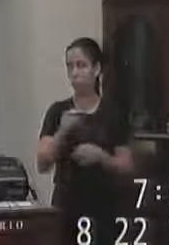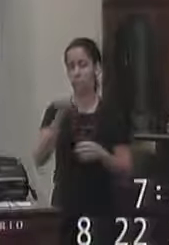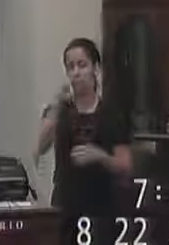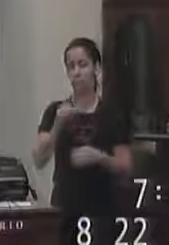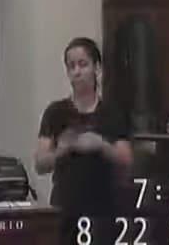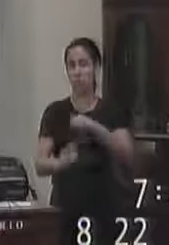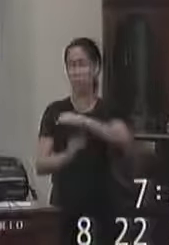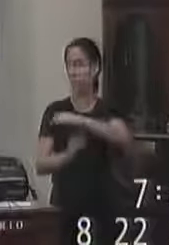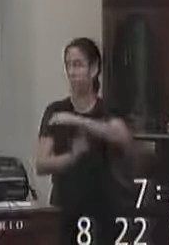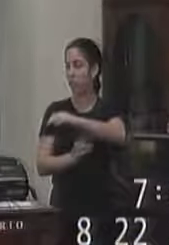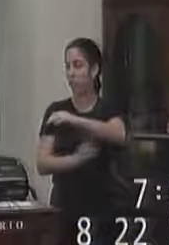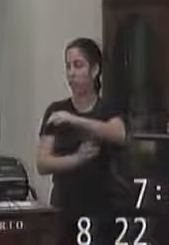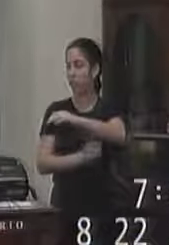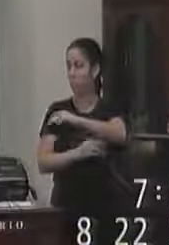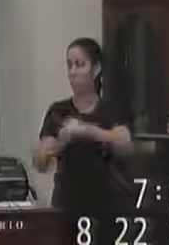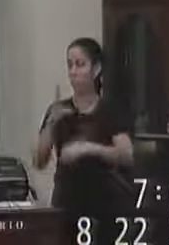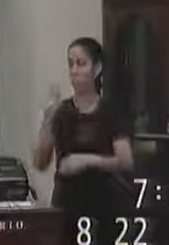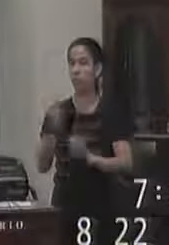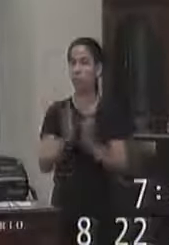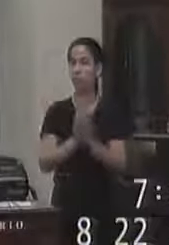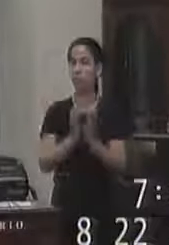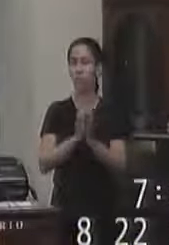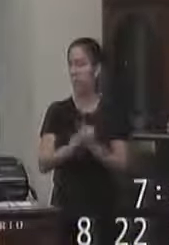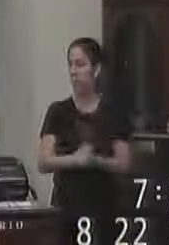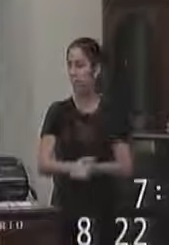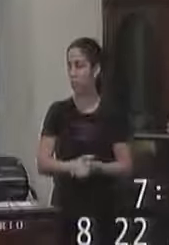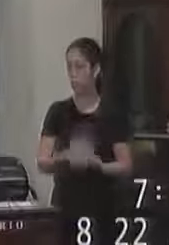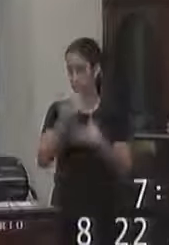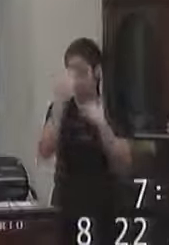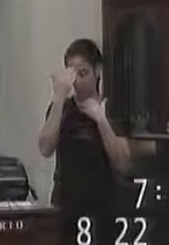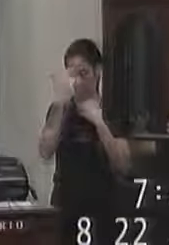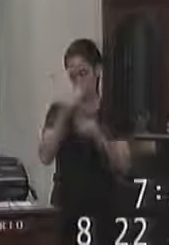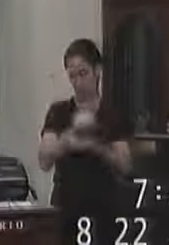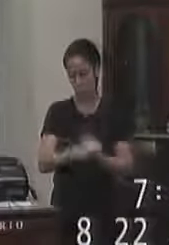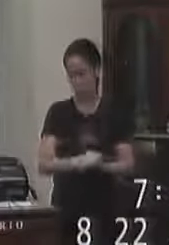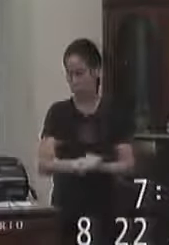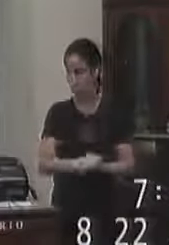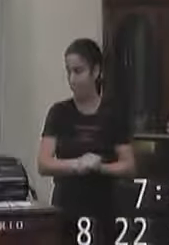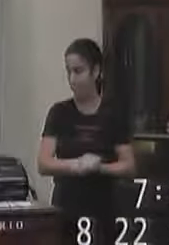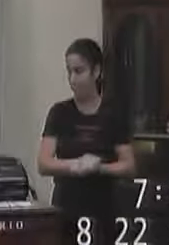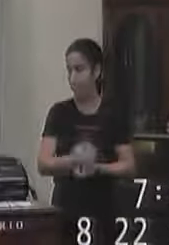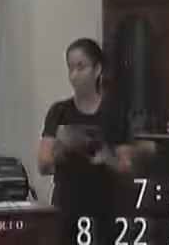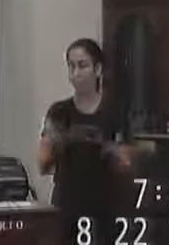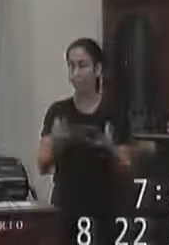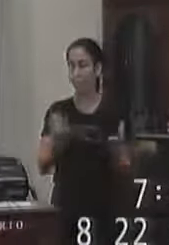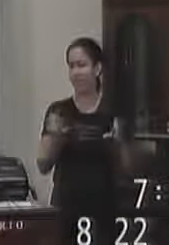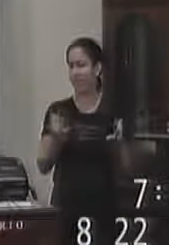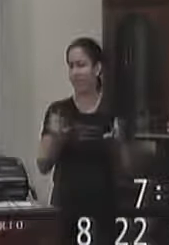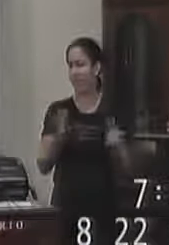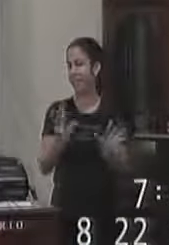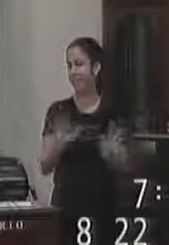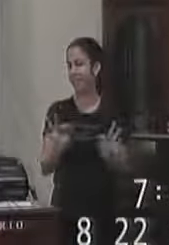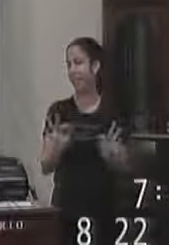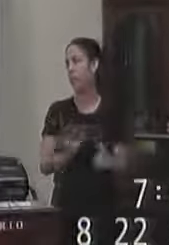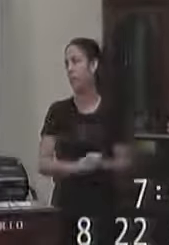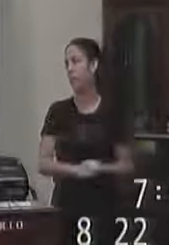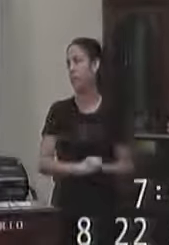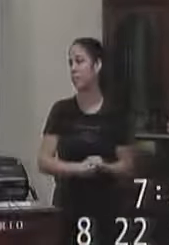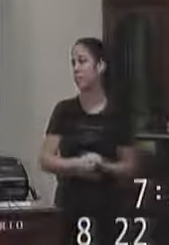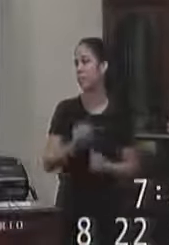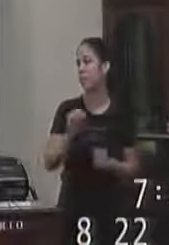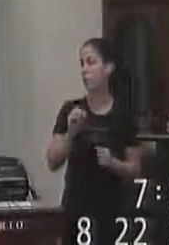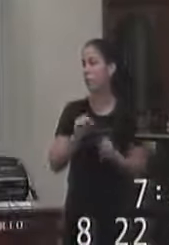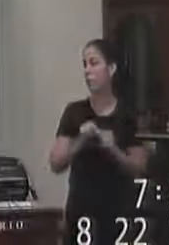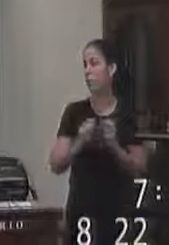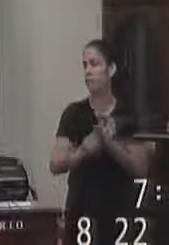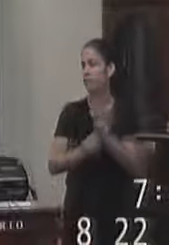e toda sua equipe agradecer o espetáculo o espetáculo que foi